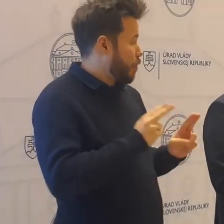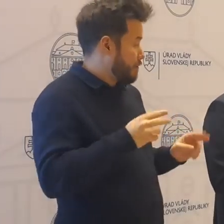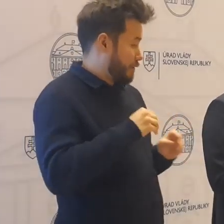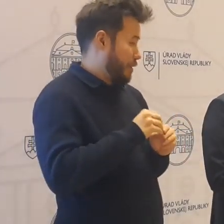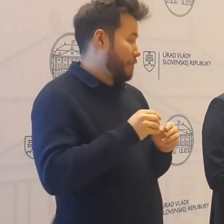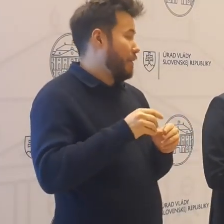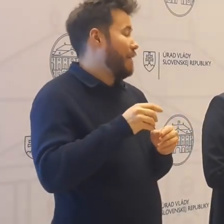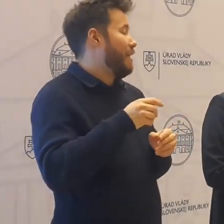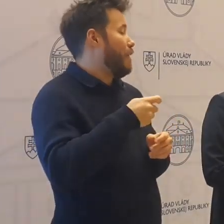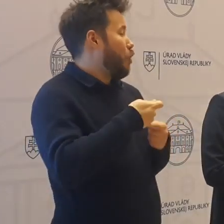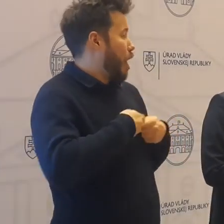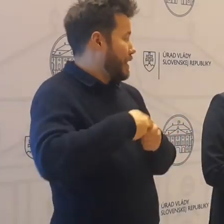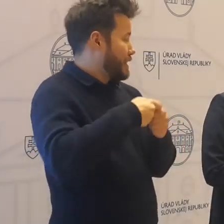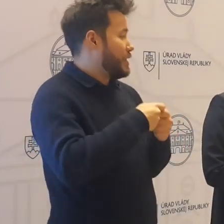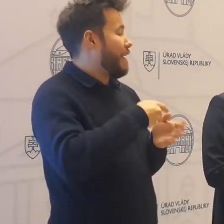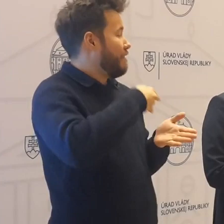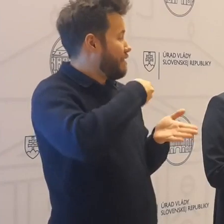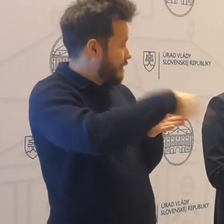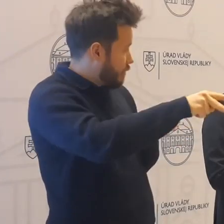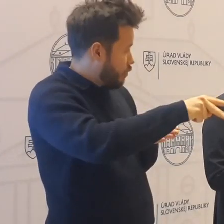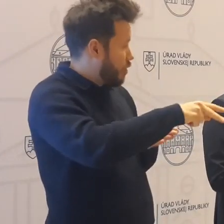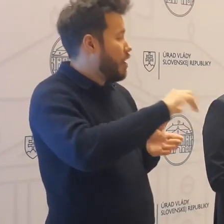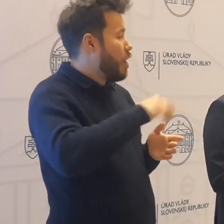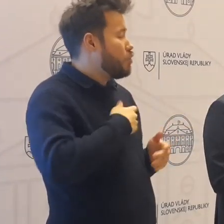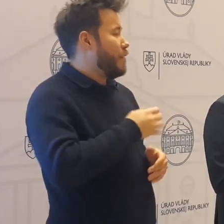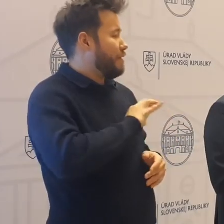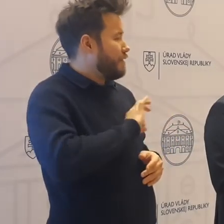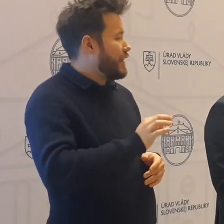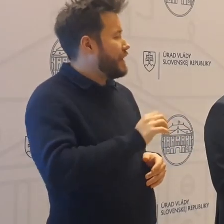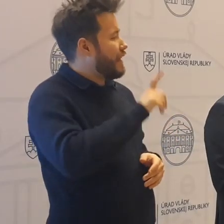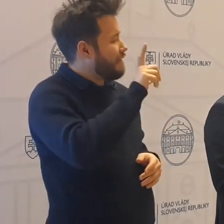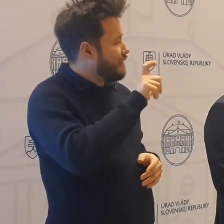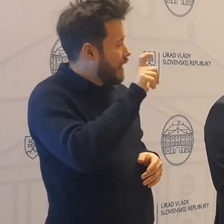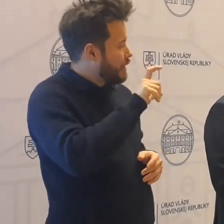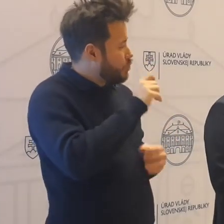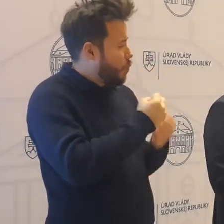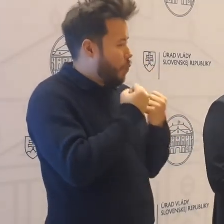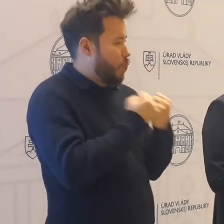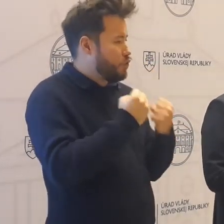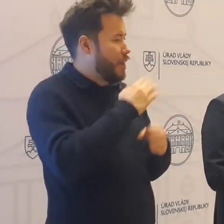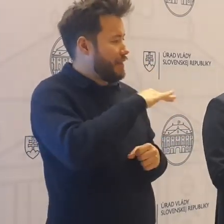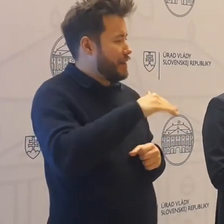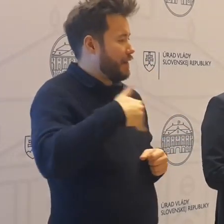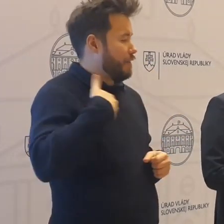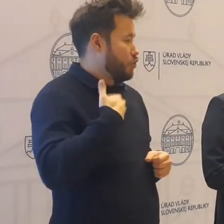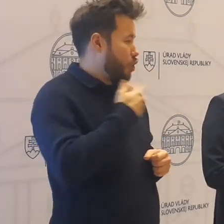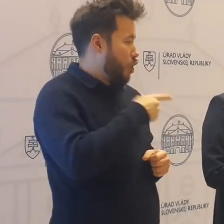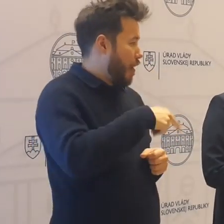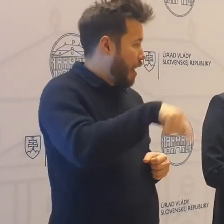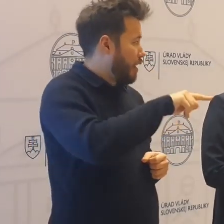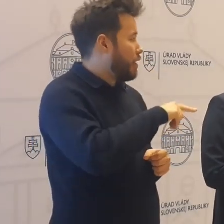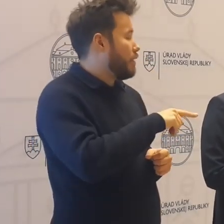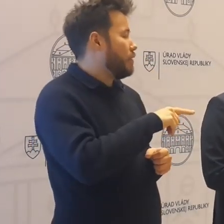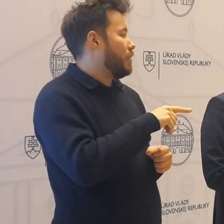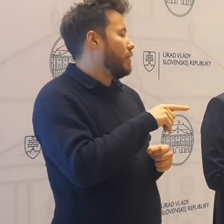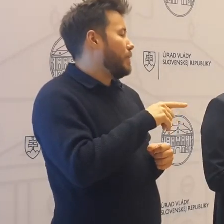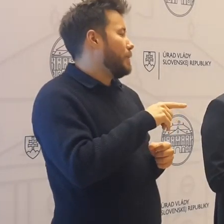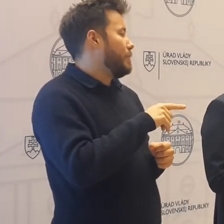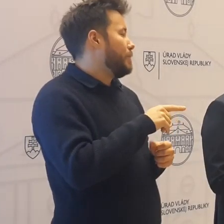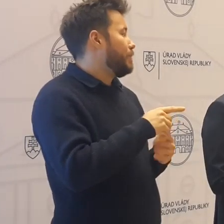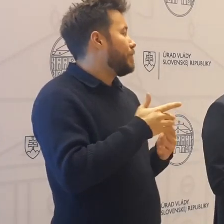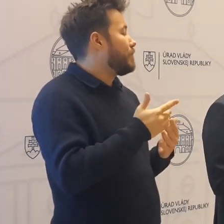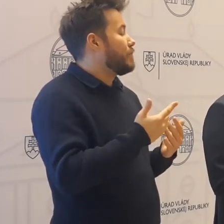rámci VETA a že sme dokázali ešte dva týždne udržať deti v školách na základe jednotlivých opatrení.